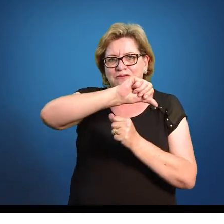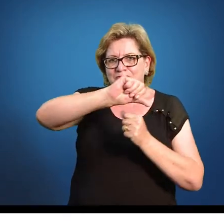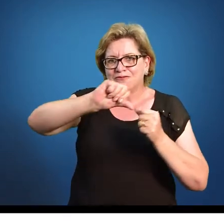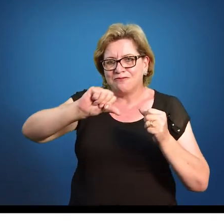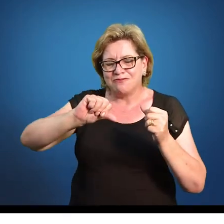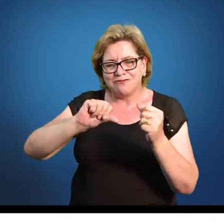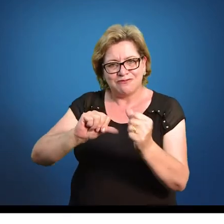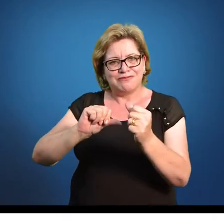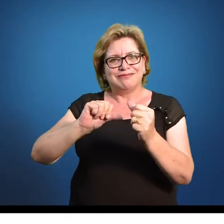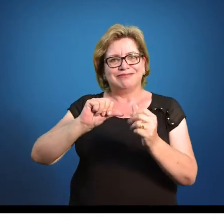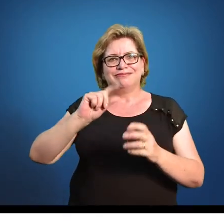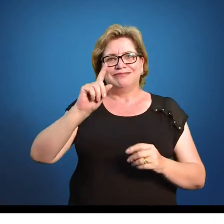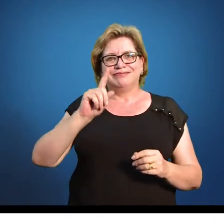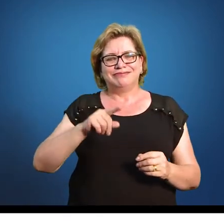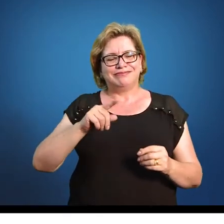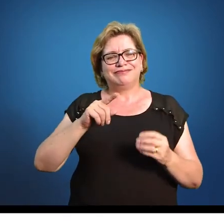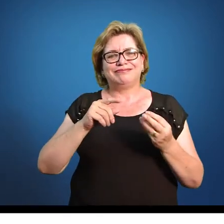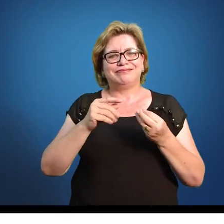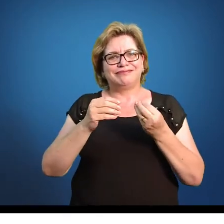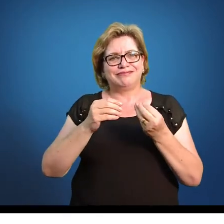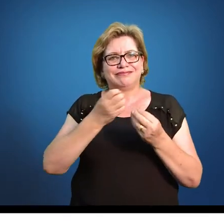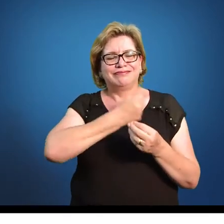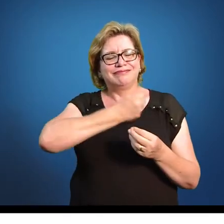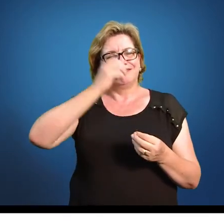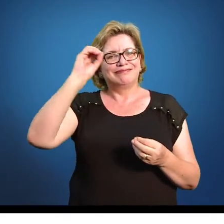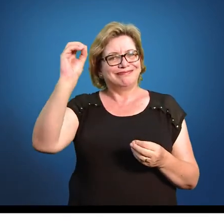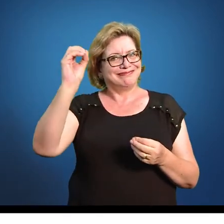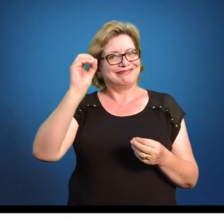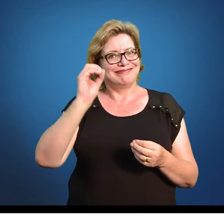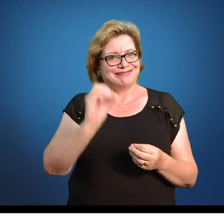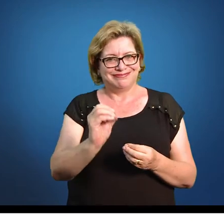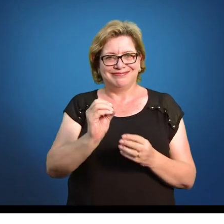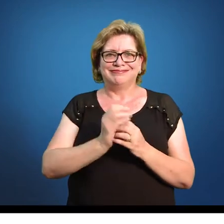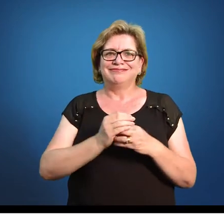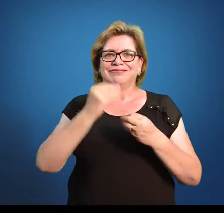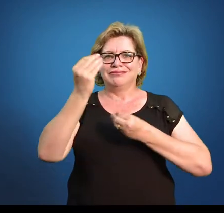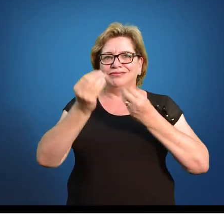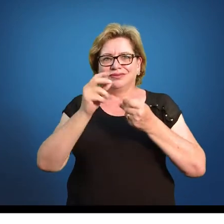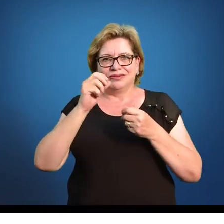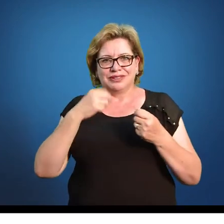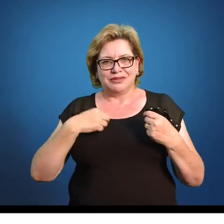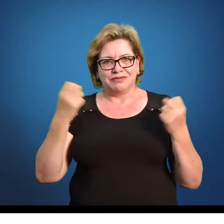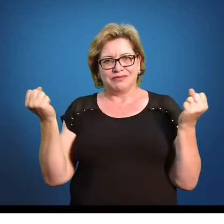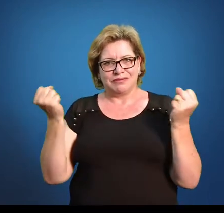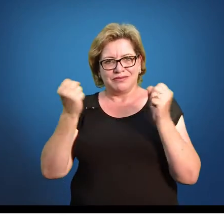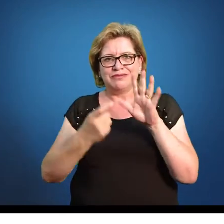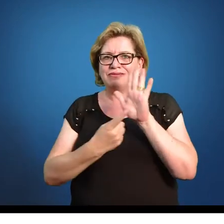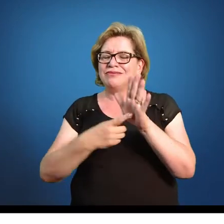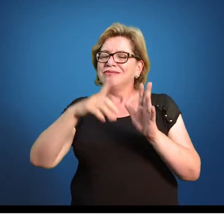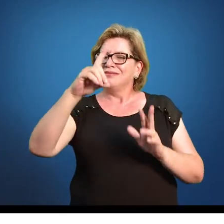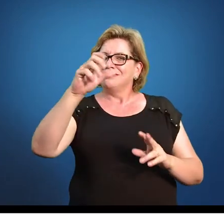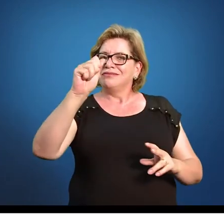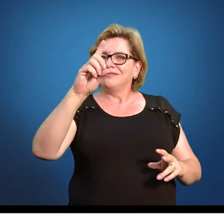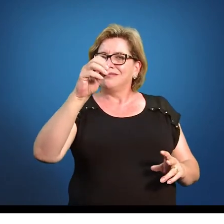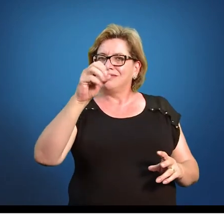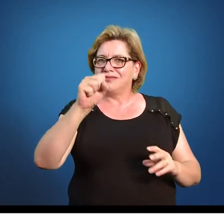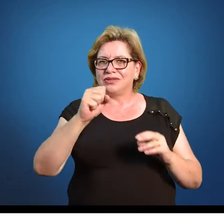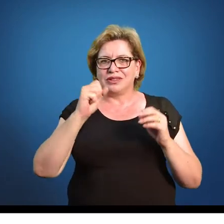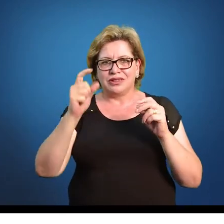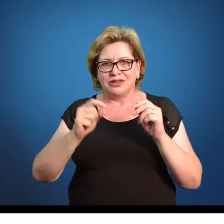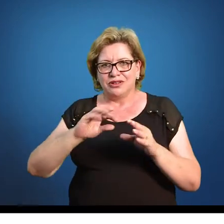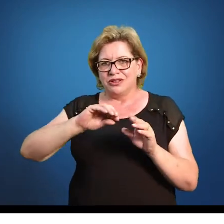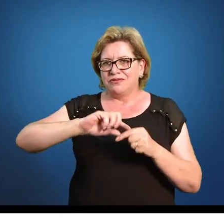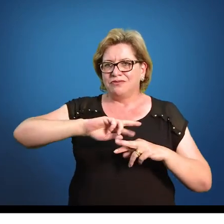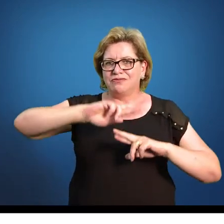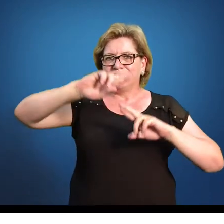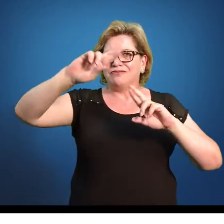números aqui em porcentagens. Aí eu vou generalizar meu dado. Aí eu estou extrapolando